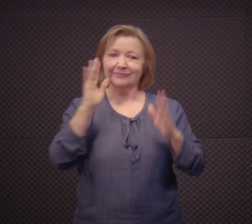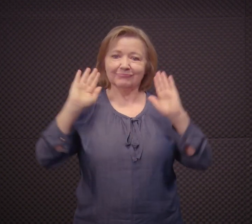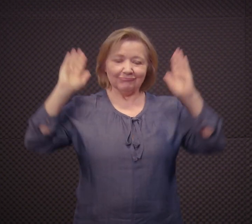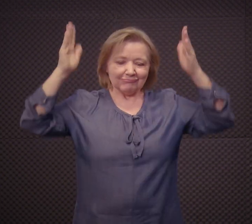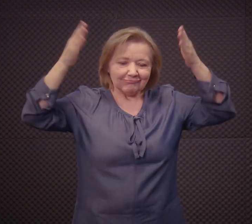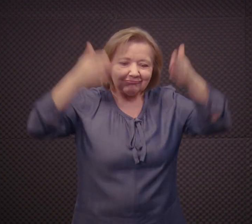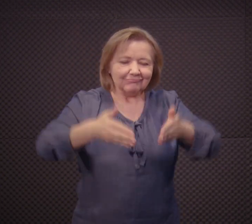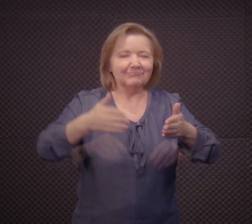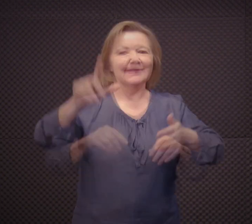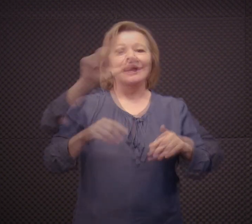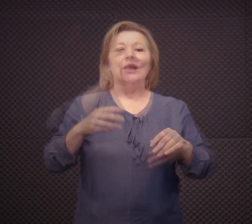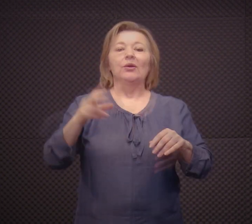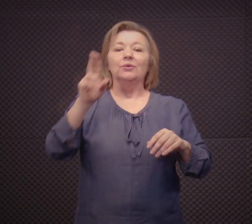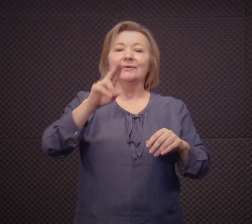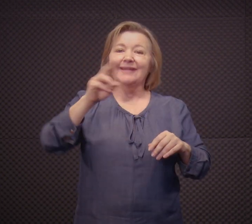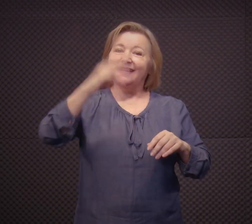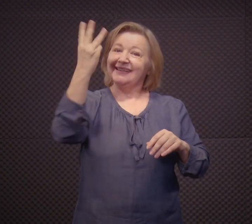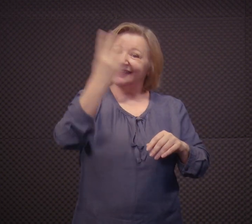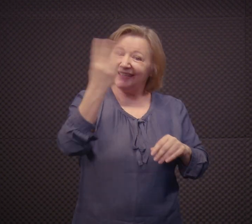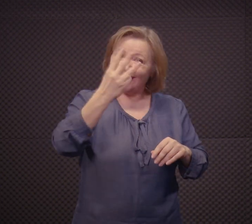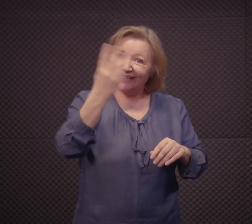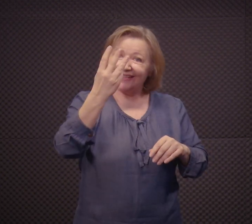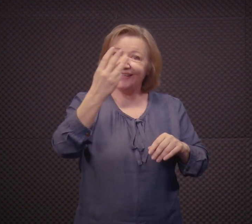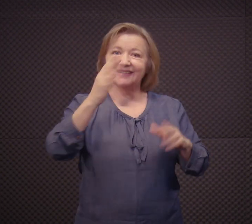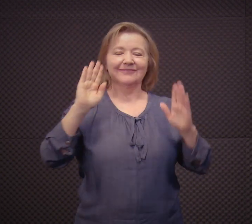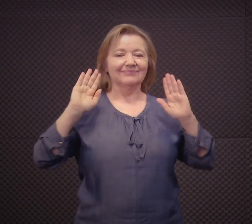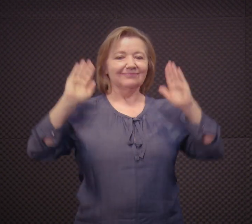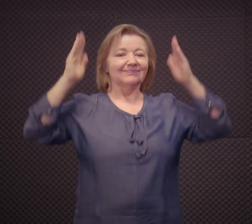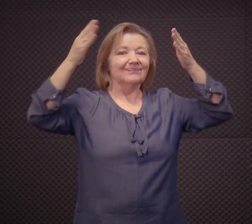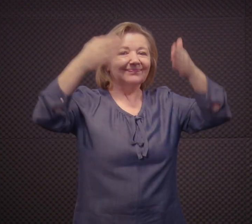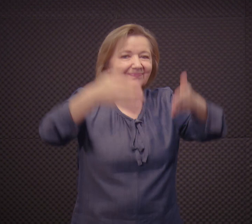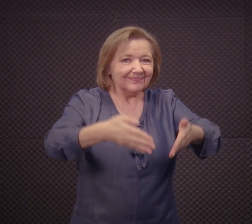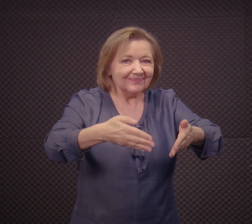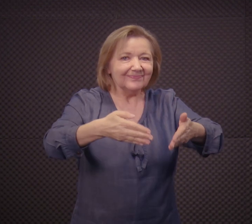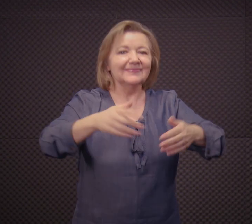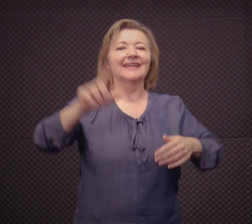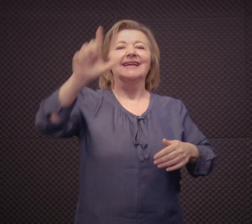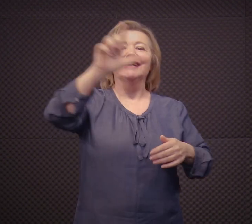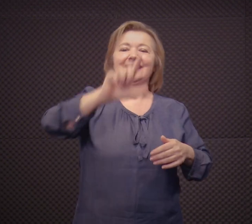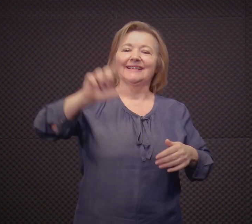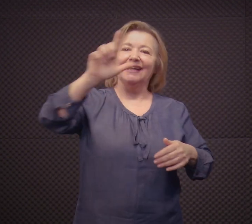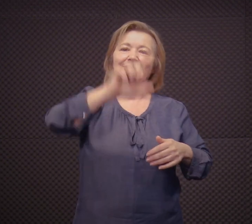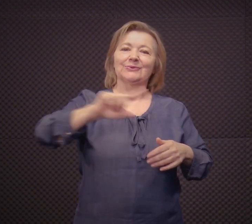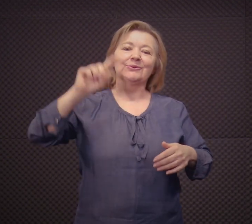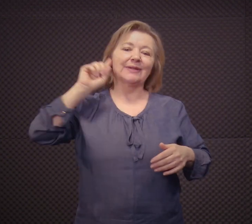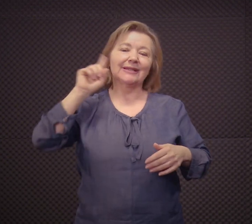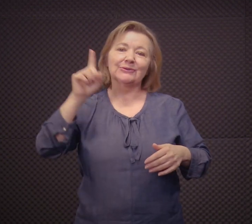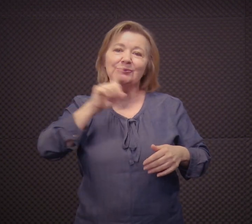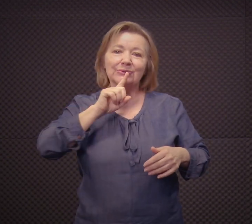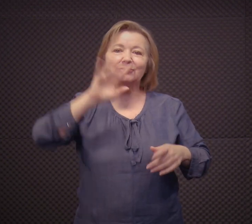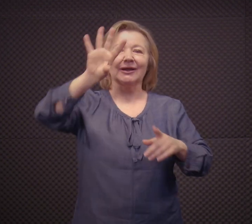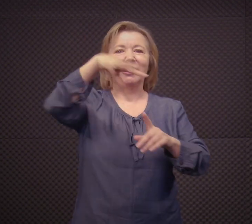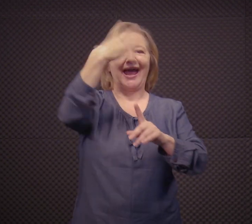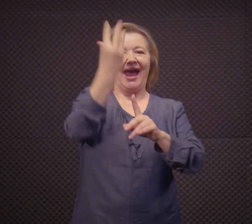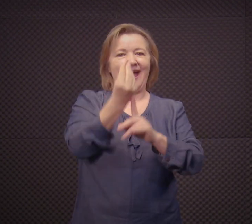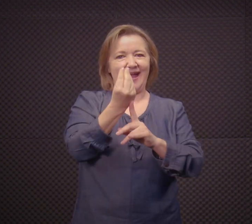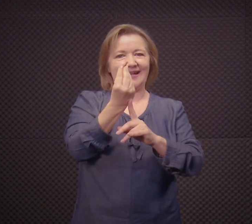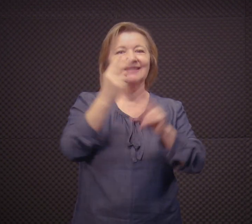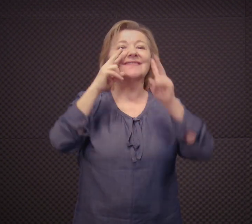A importância da expressão. Na unidade três, o foco é literatura surda e artes